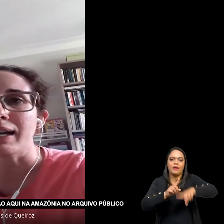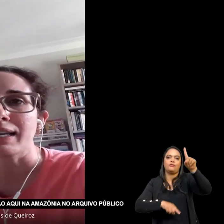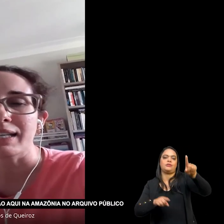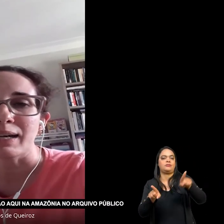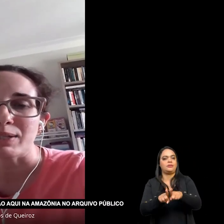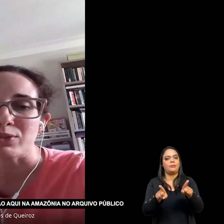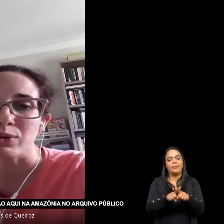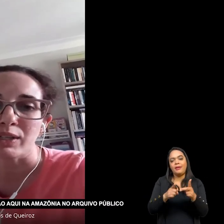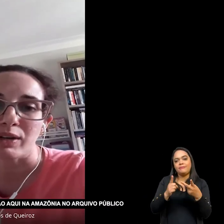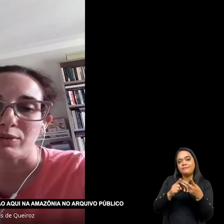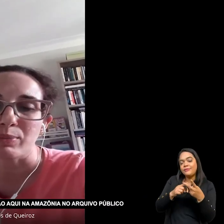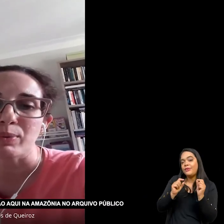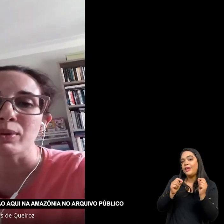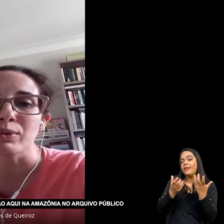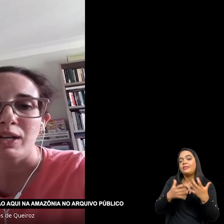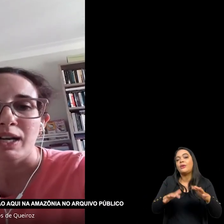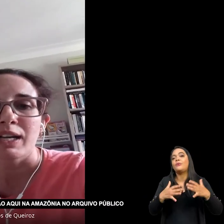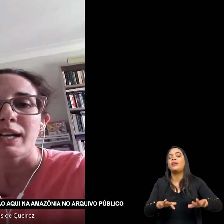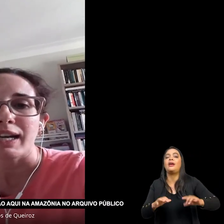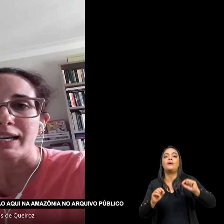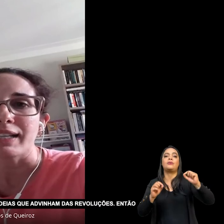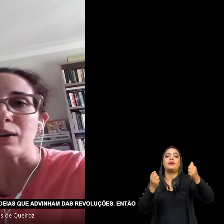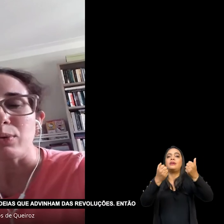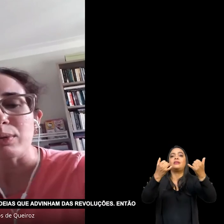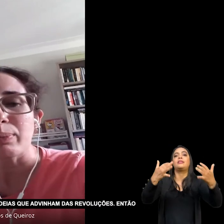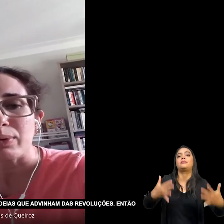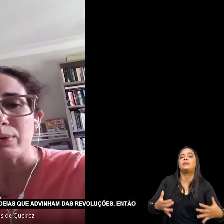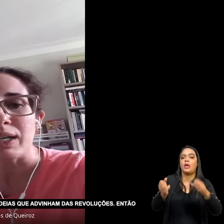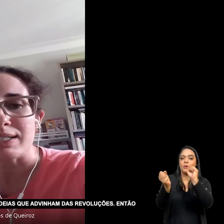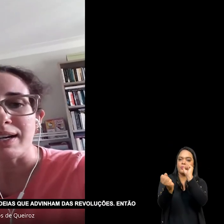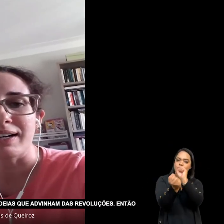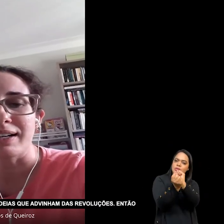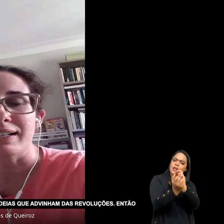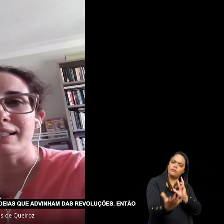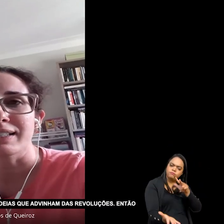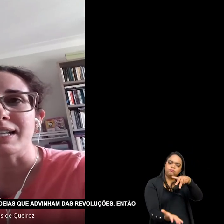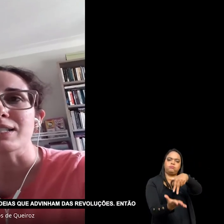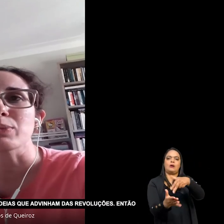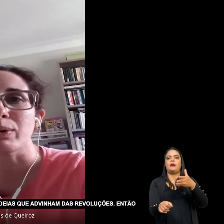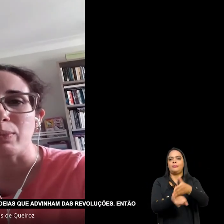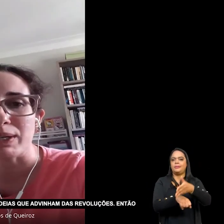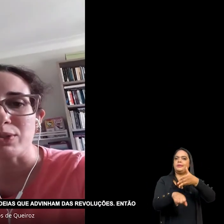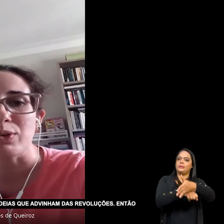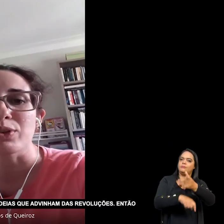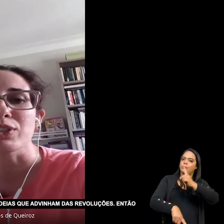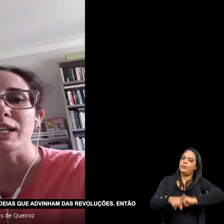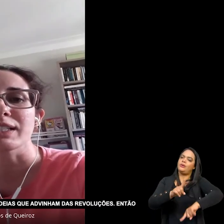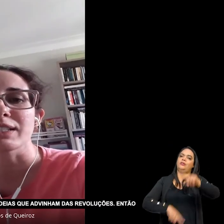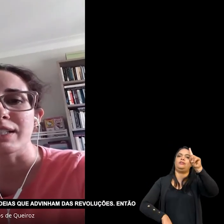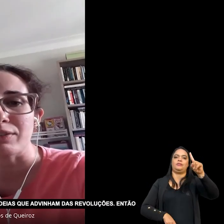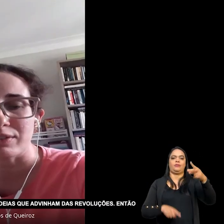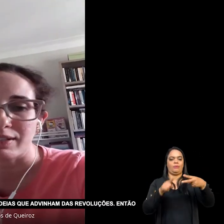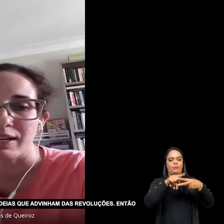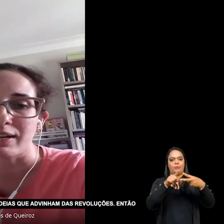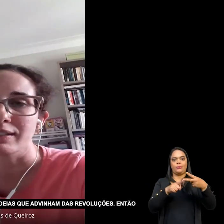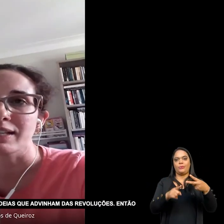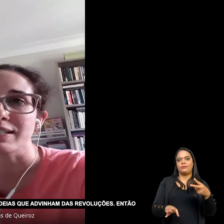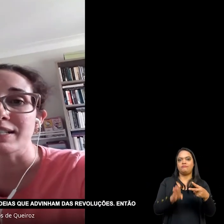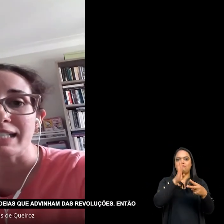Aqui na Amazônia No arquivo público Dá conta um pouco Dessas preocupações E